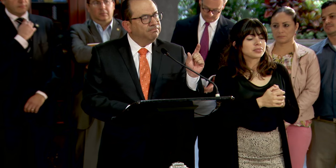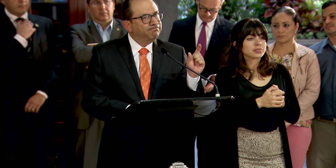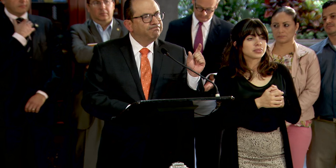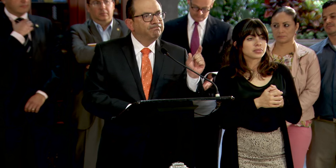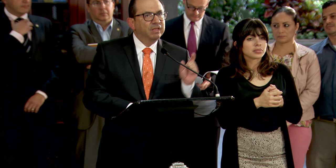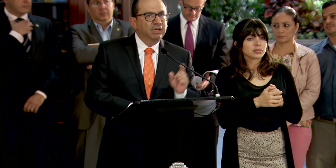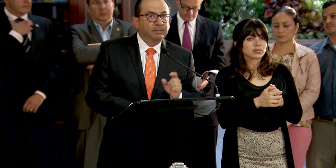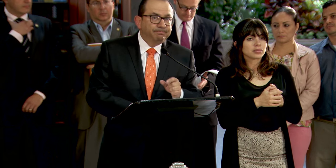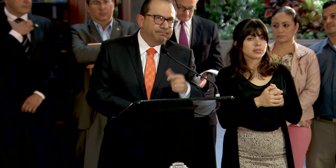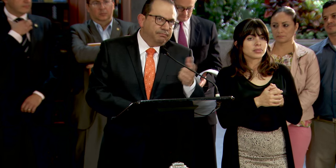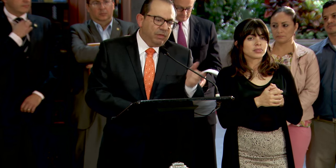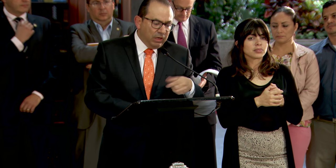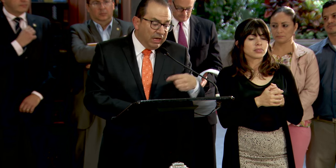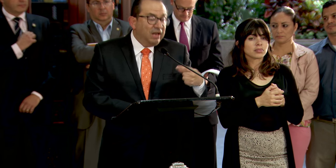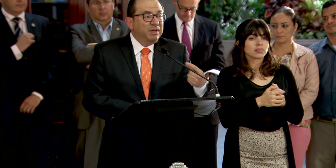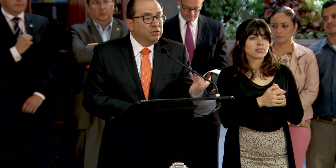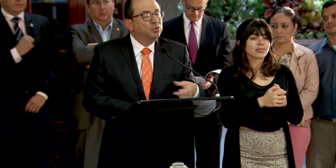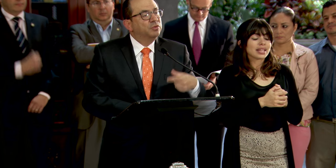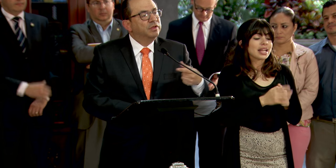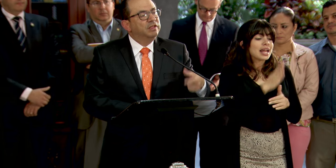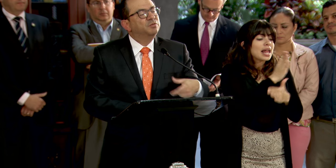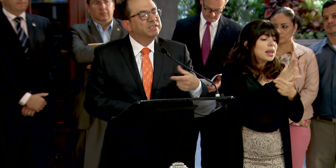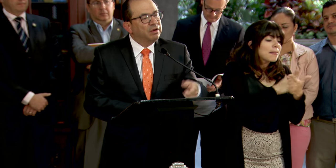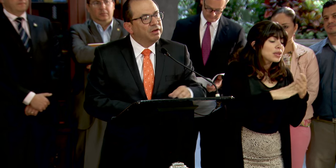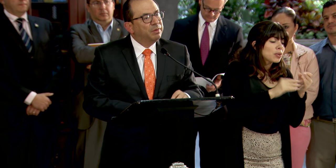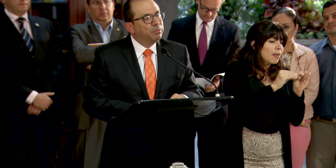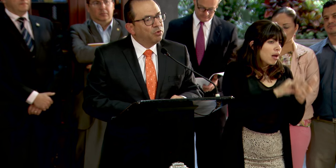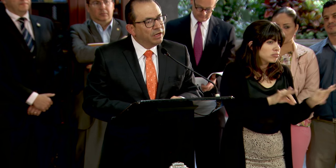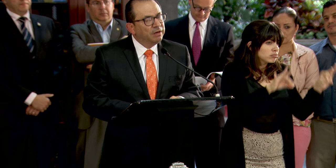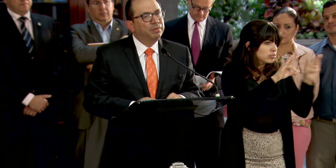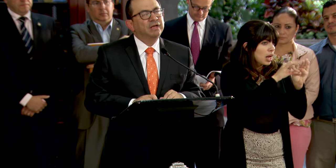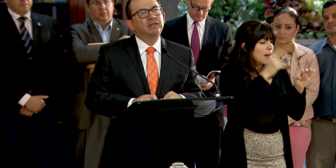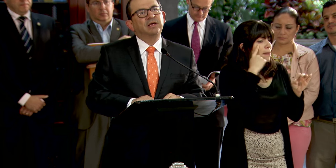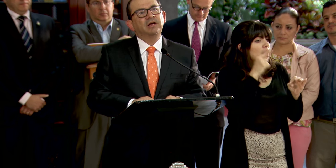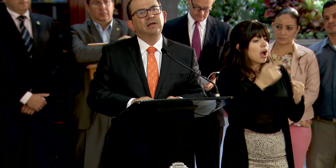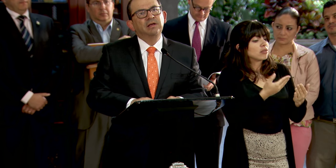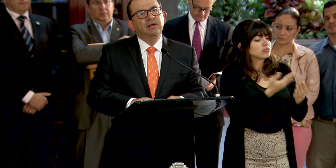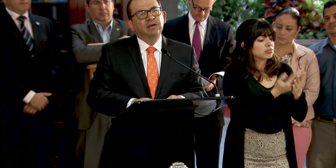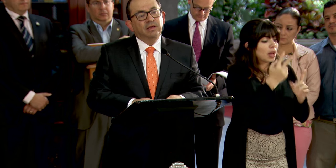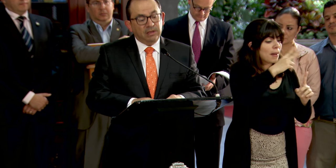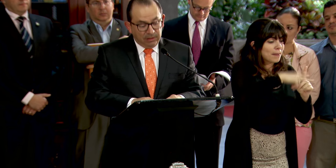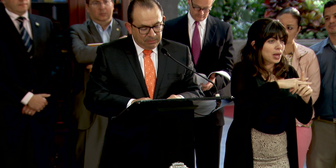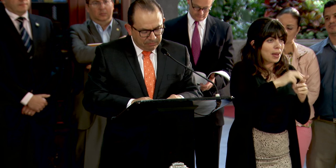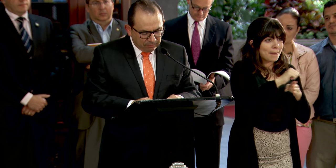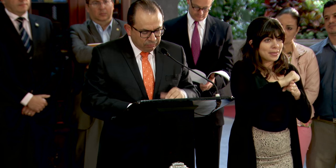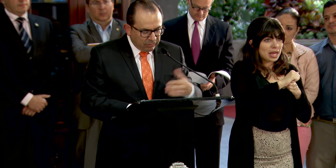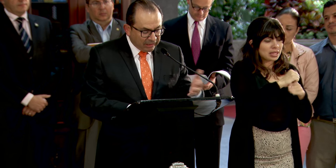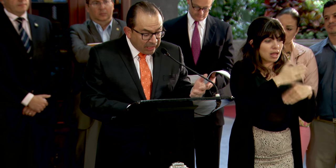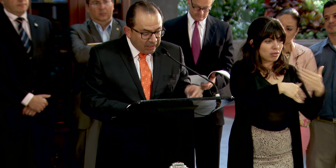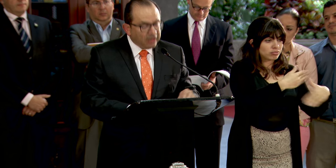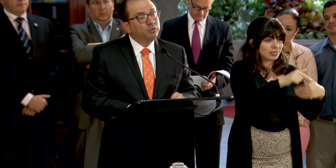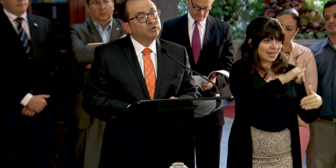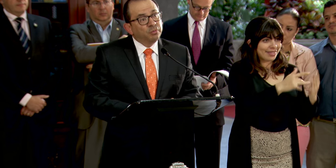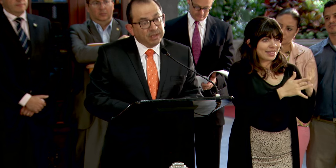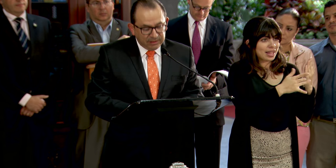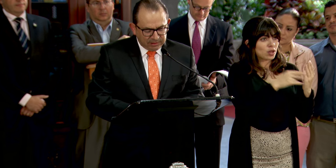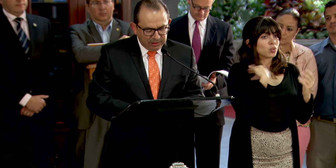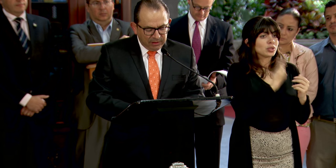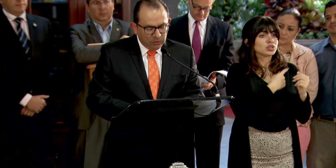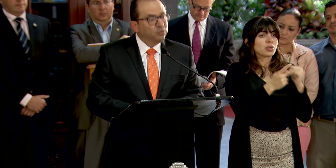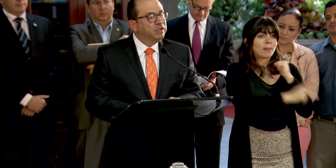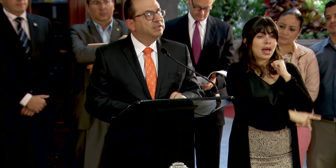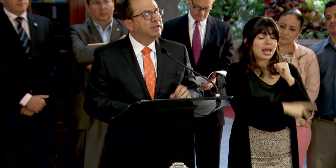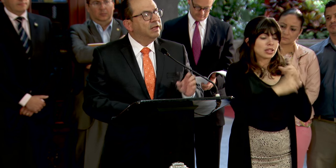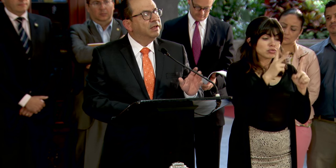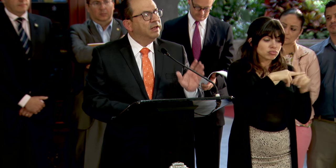elemento indispensable para poner en práctica la técnica en nuestro país